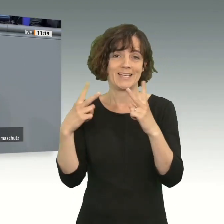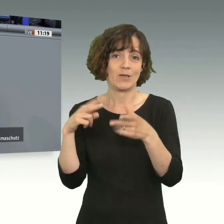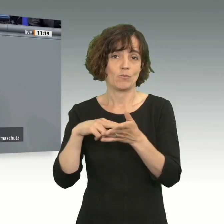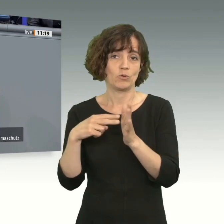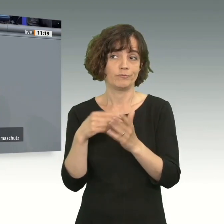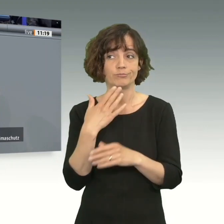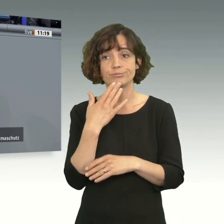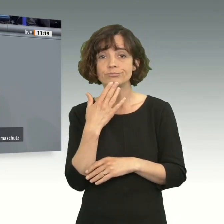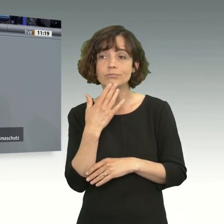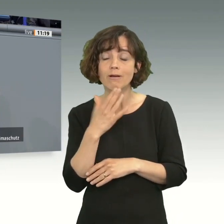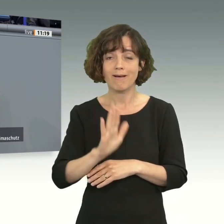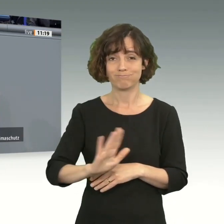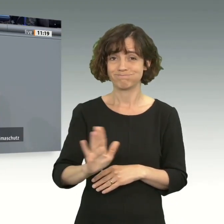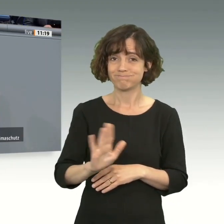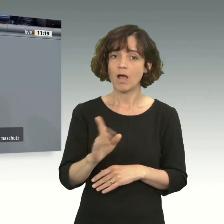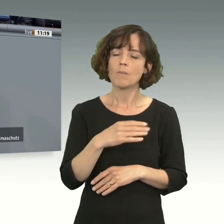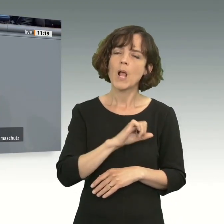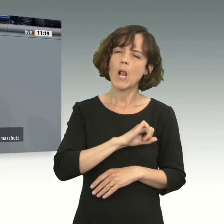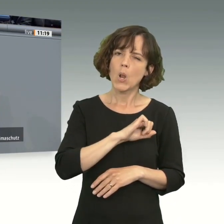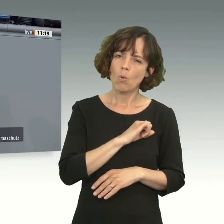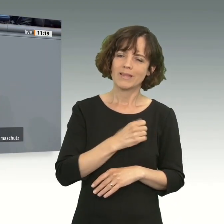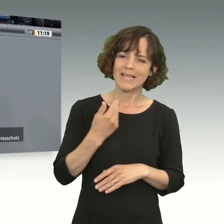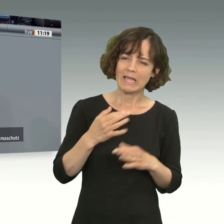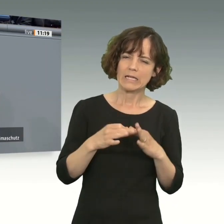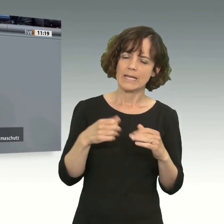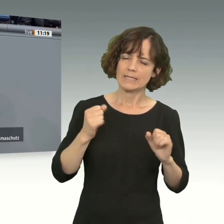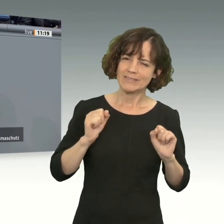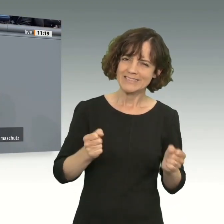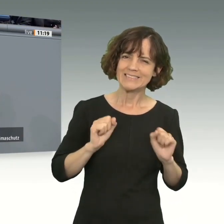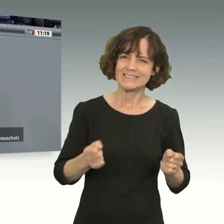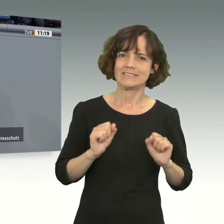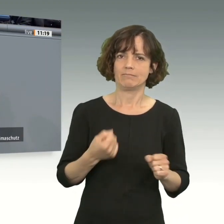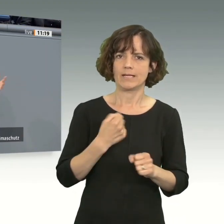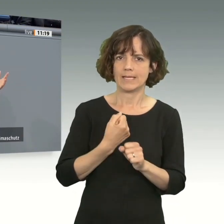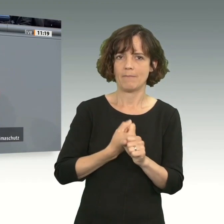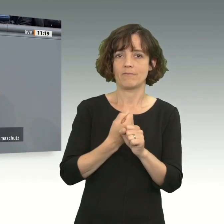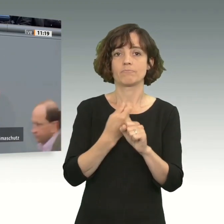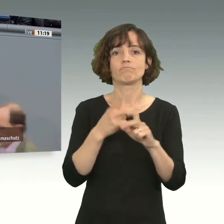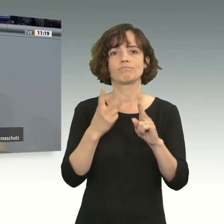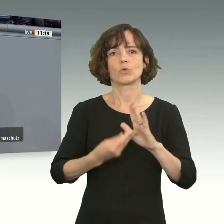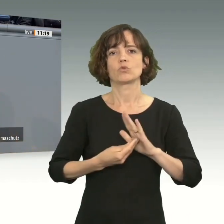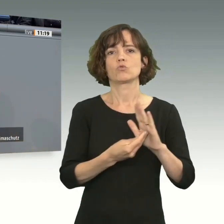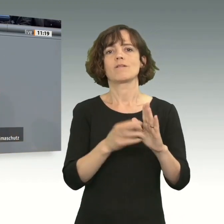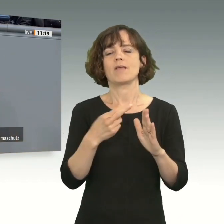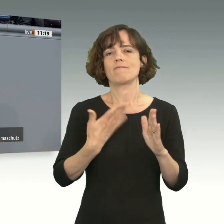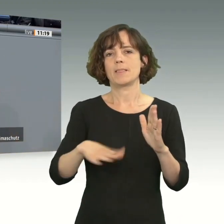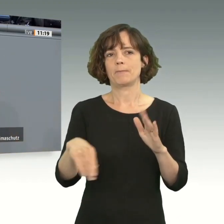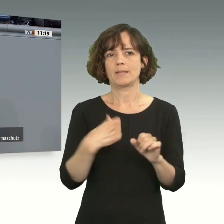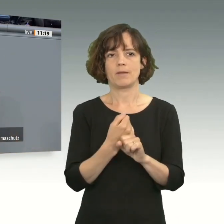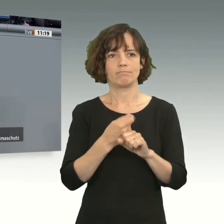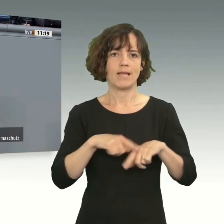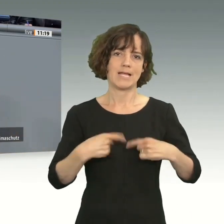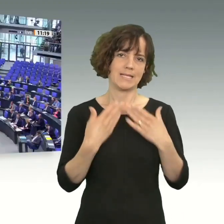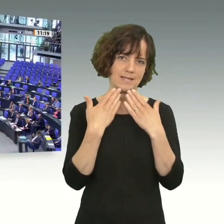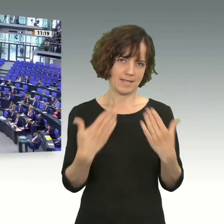ist nicht trivial, das ist nicht einfach, aber es lohnt sich jeden Tag dafür zu kämpfen. Ich unterstütze alle, die dabei mitmachen wollen. Herzlichen Dank.